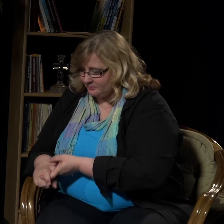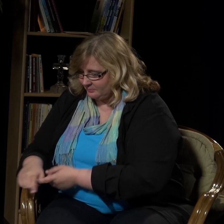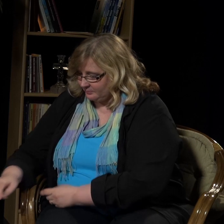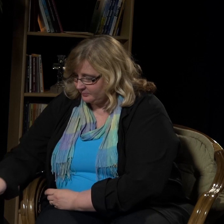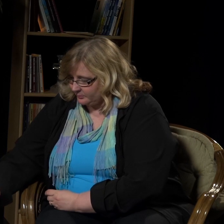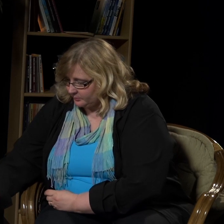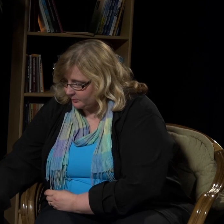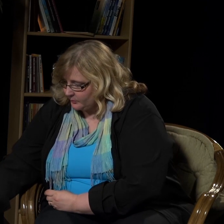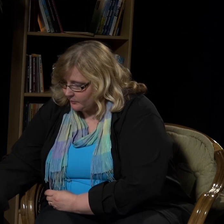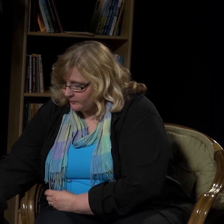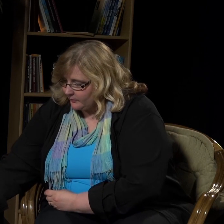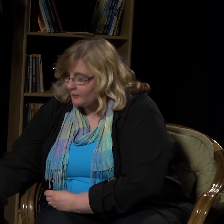antaa sen, mitä me tarvitsemme.